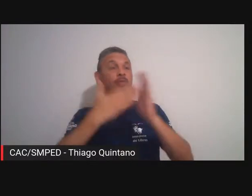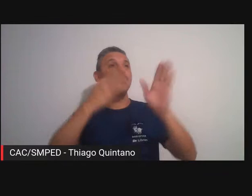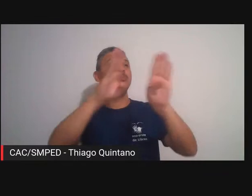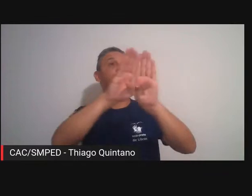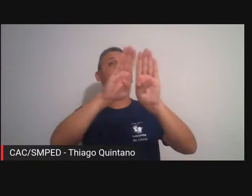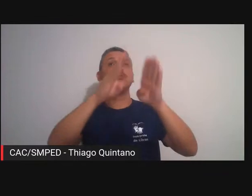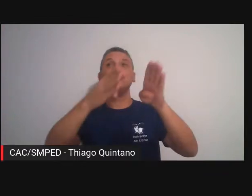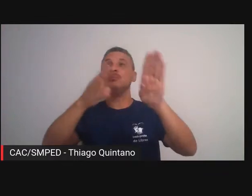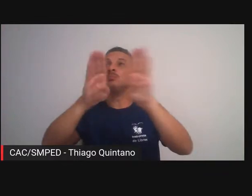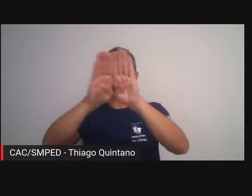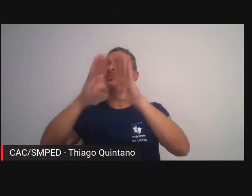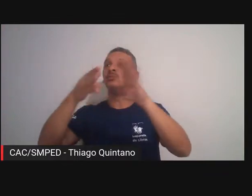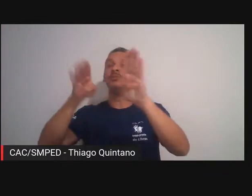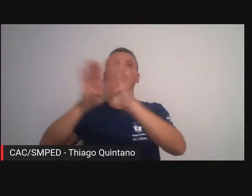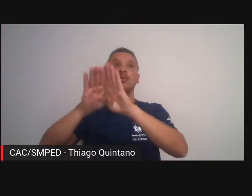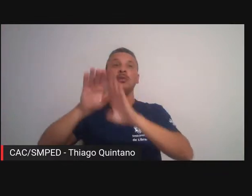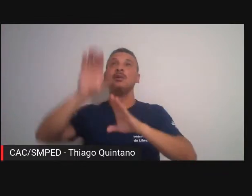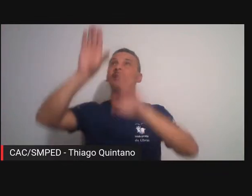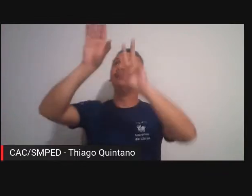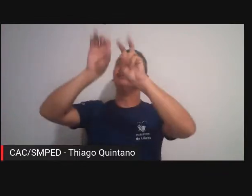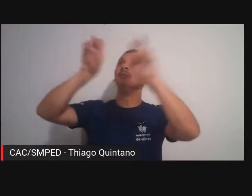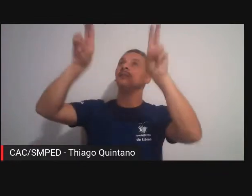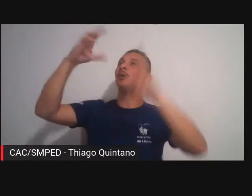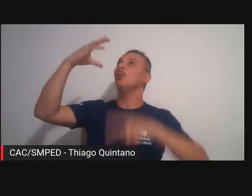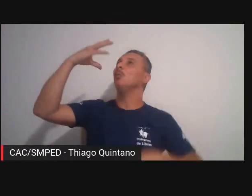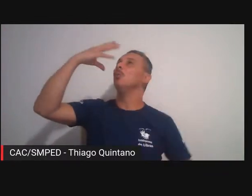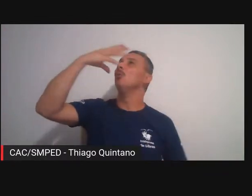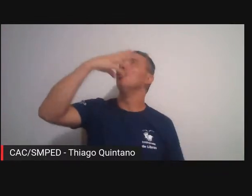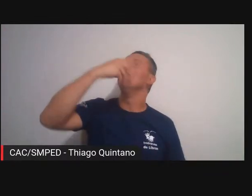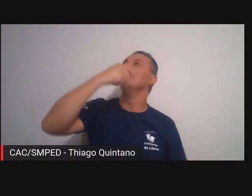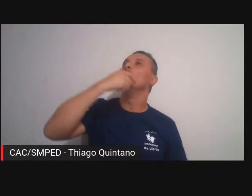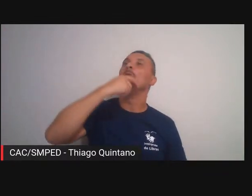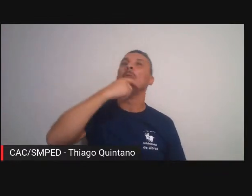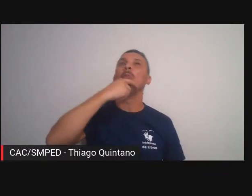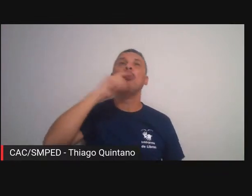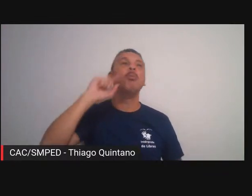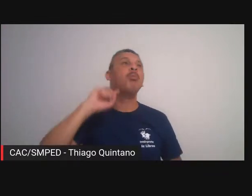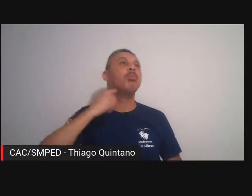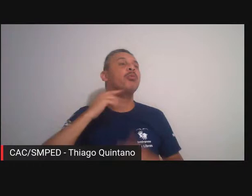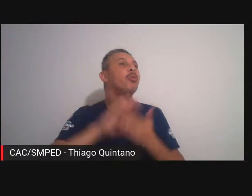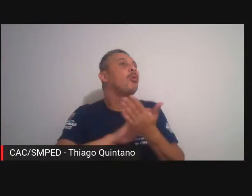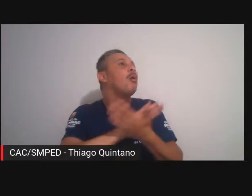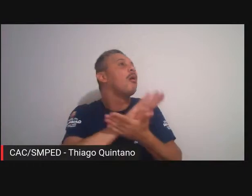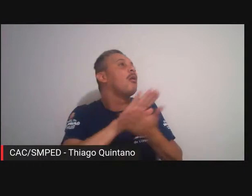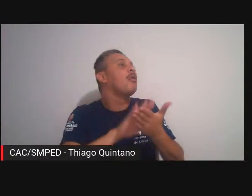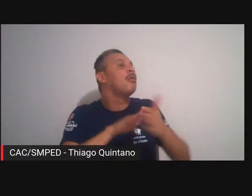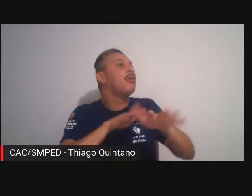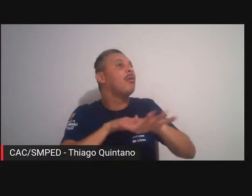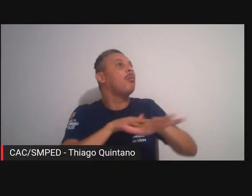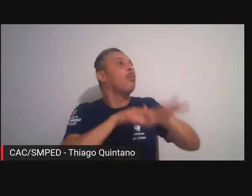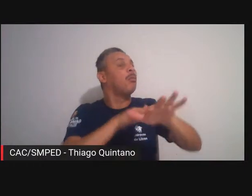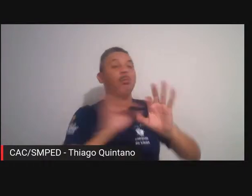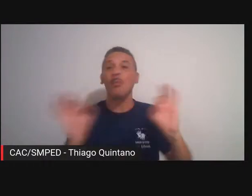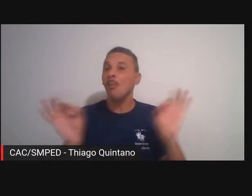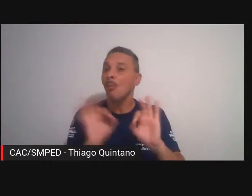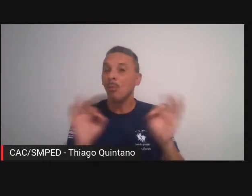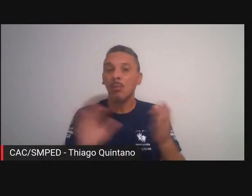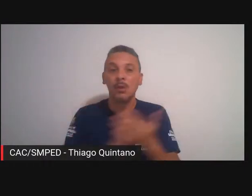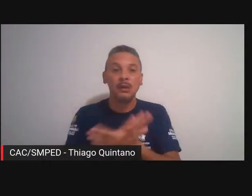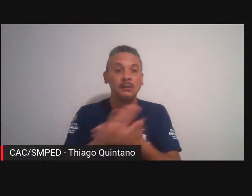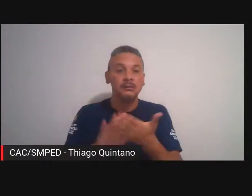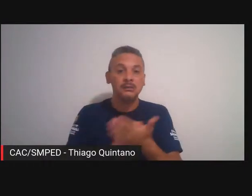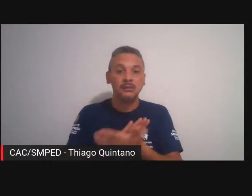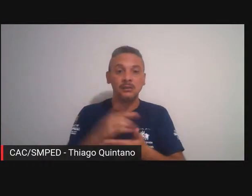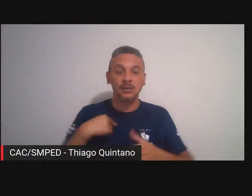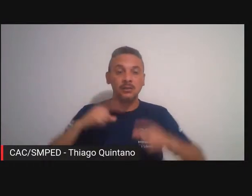ar estava muito bonito o céu estava sem poluição não tinha muito trânsito nós saímos todos assustados com